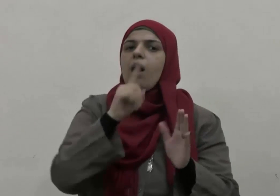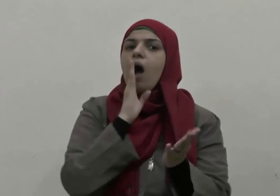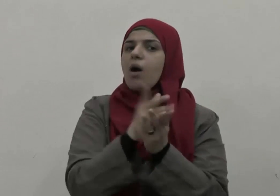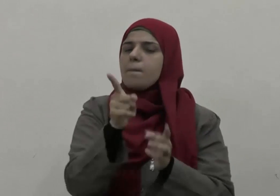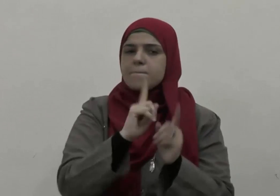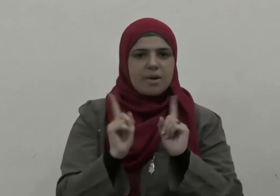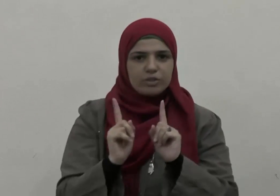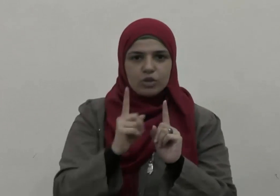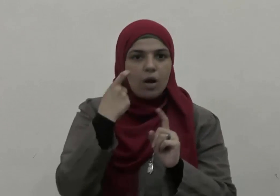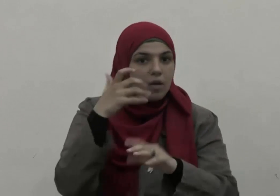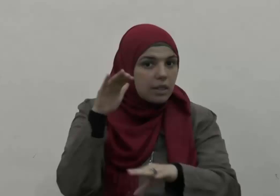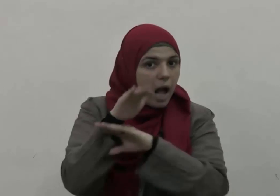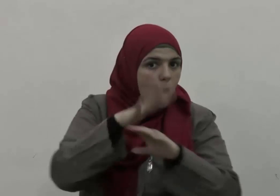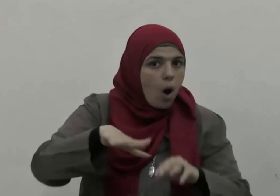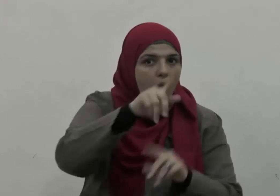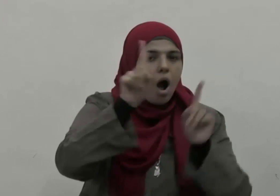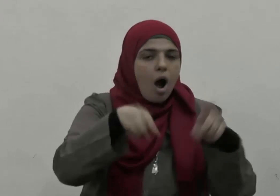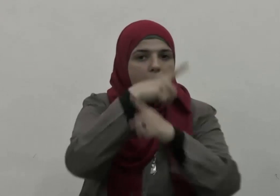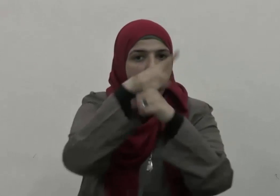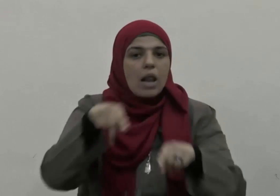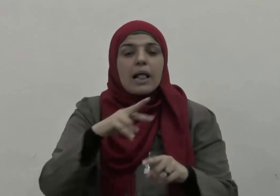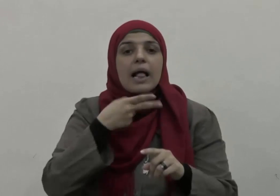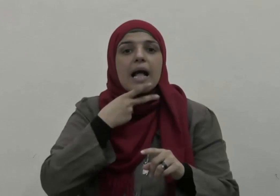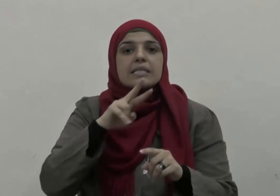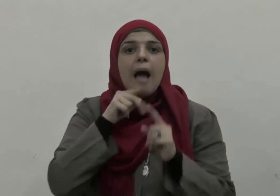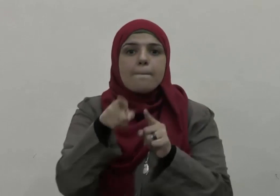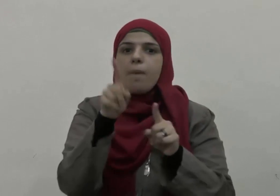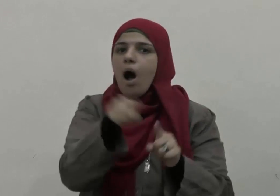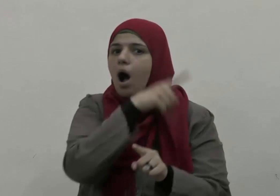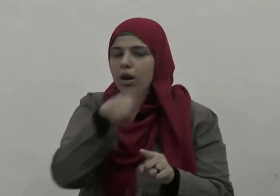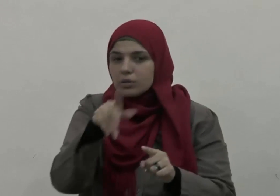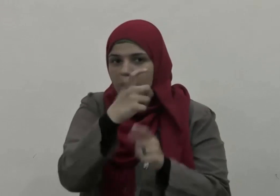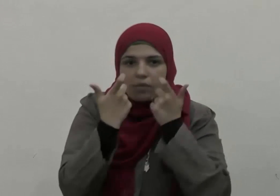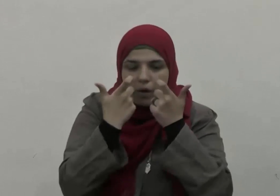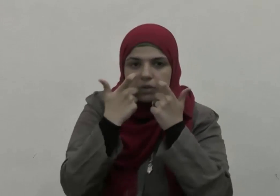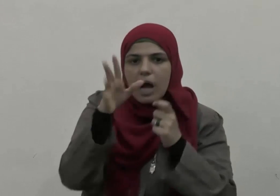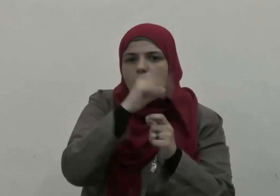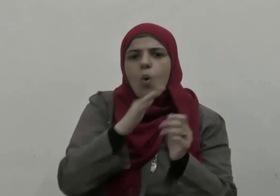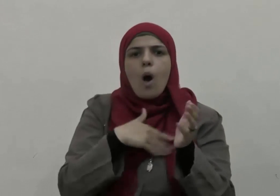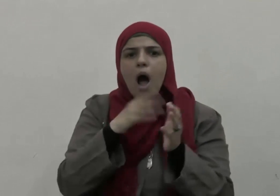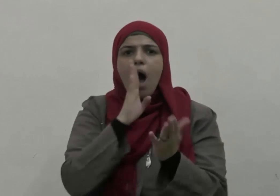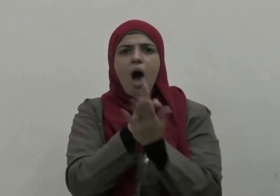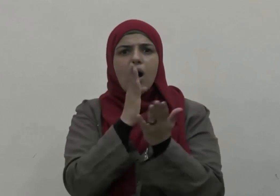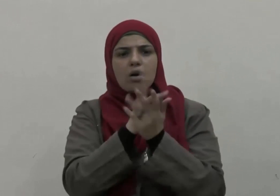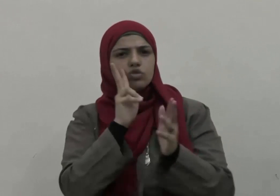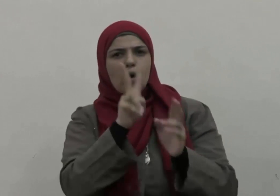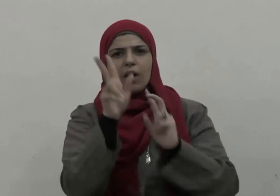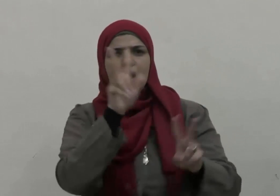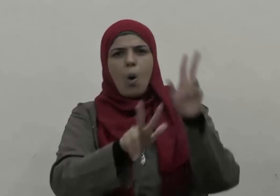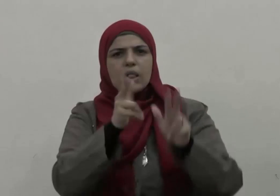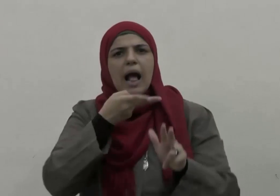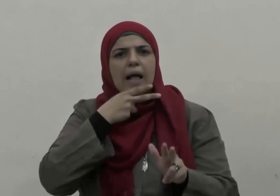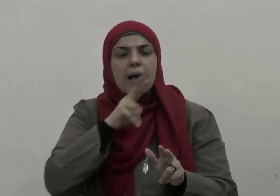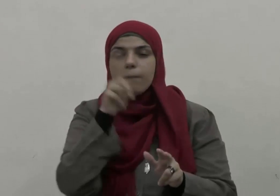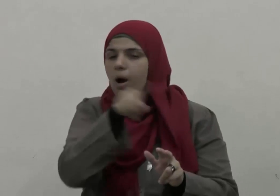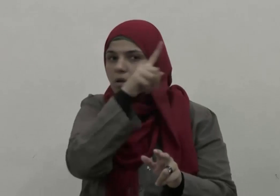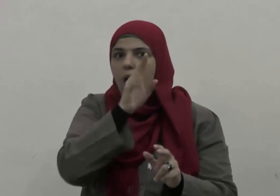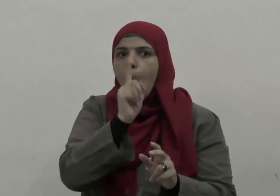تلك الدعوات القائمة على الكذب والافتراء وتزييف الحقائق لا